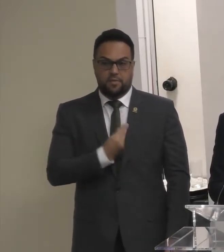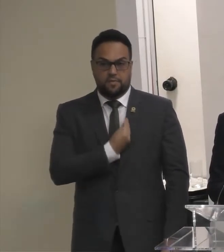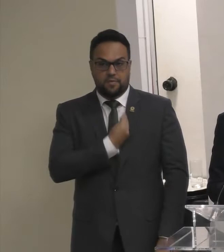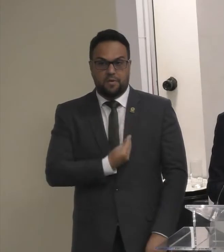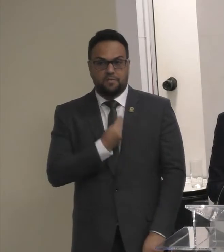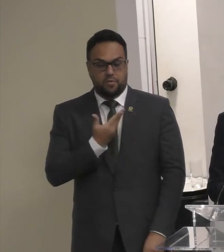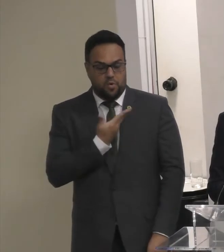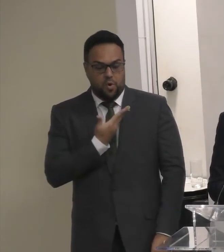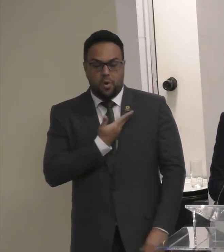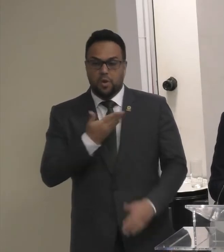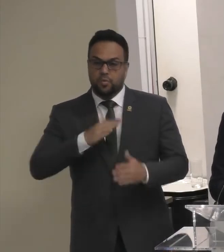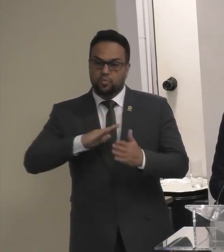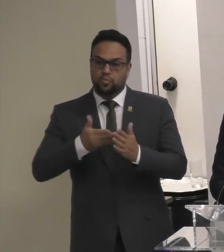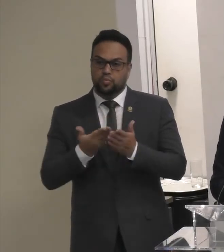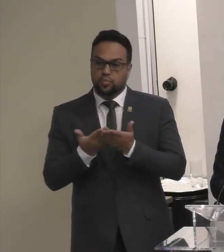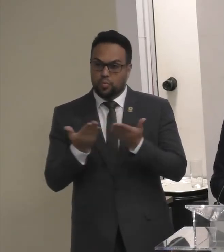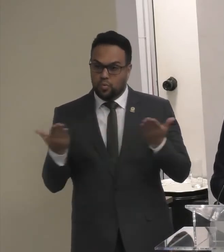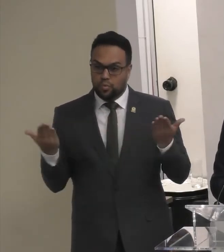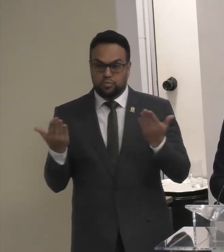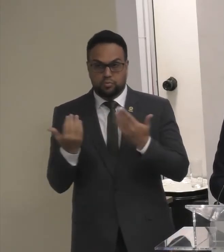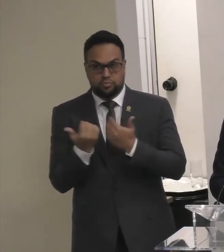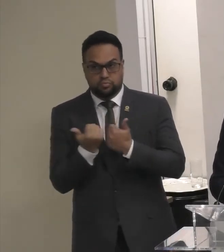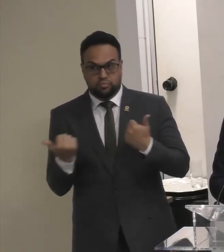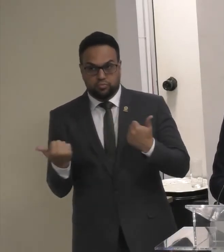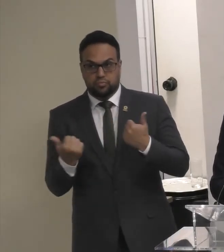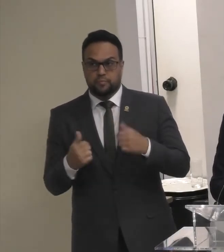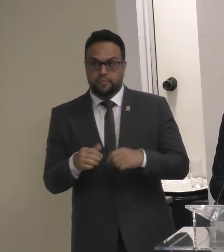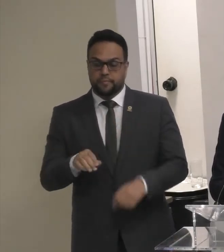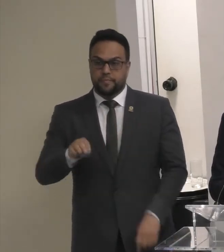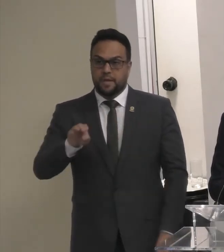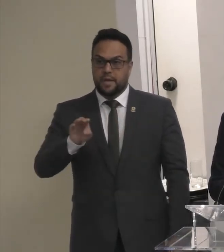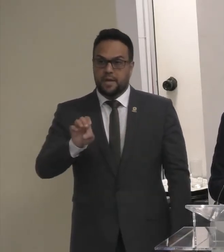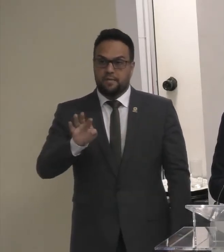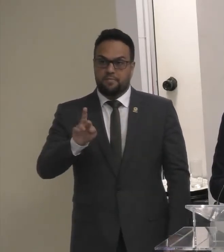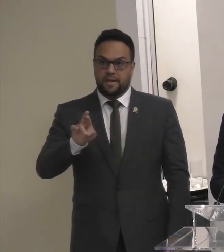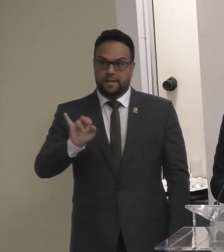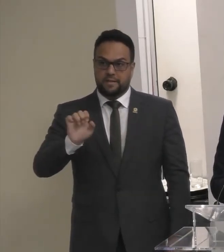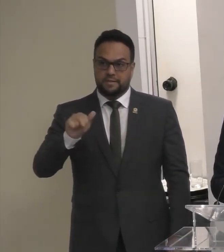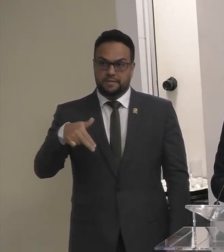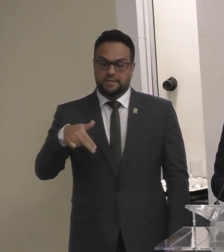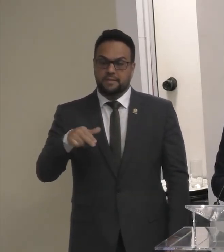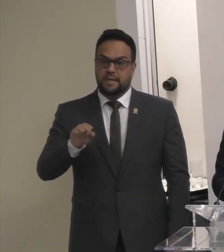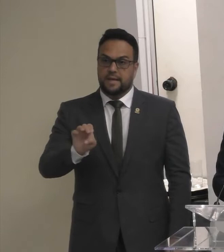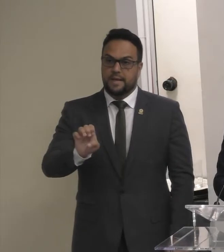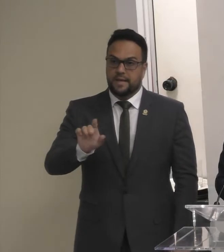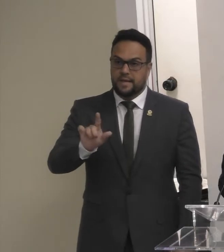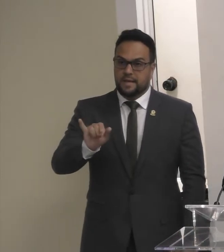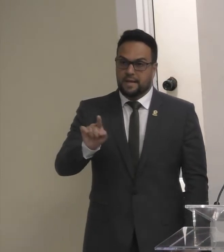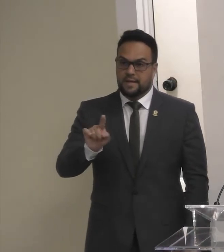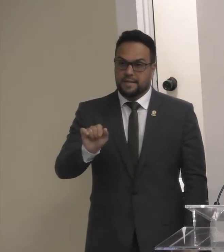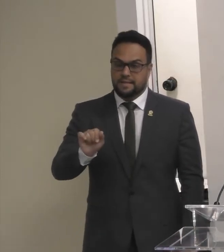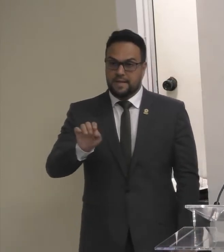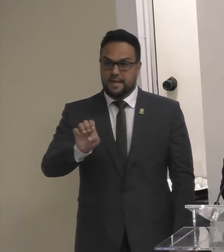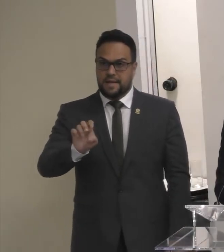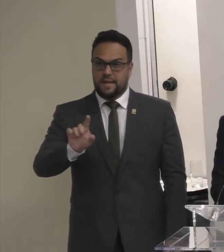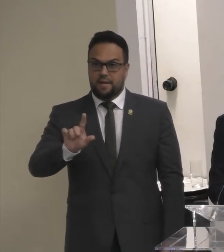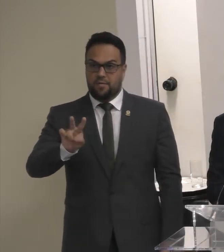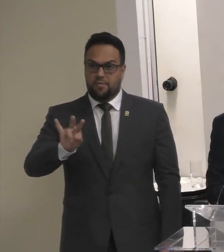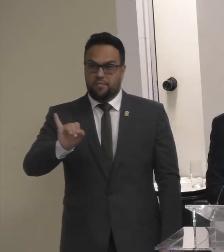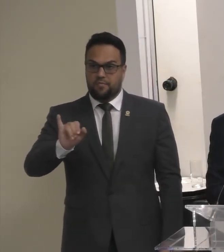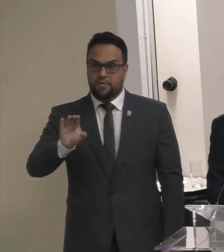meus colegas Diretores de colegiados Efraim Cruz Elisa Bastos Elvio Guerra Aos